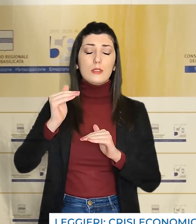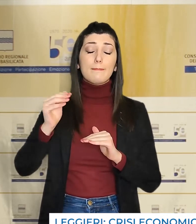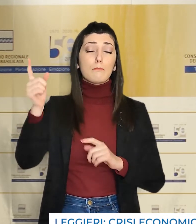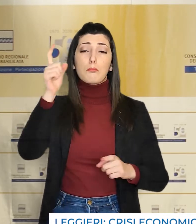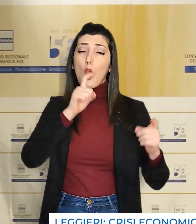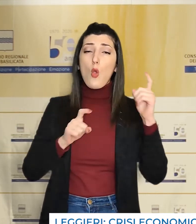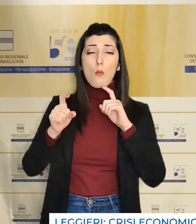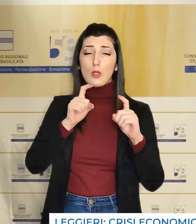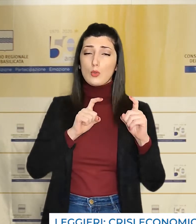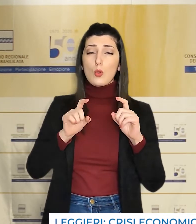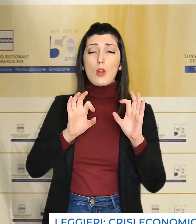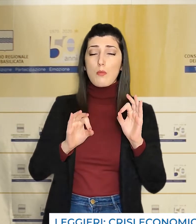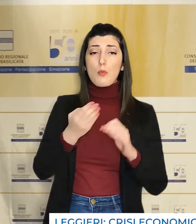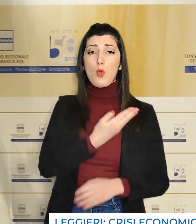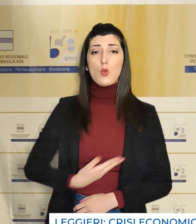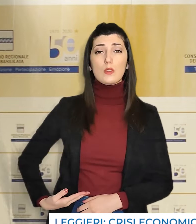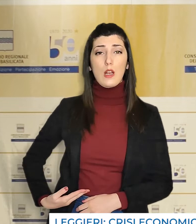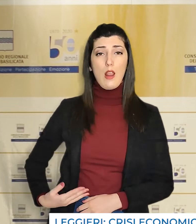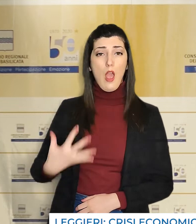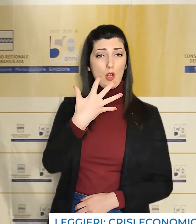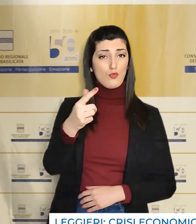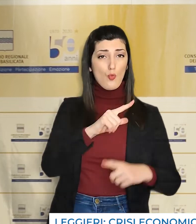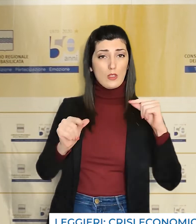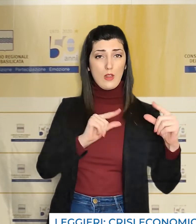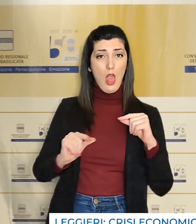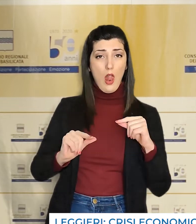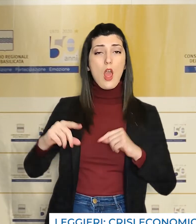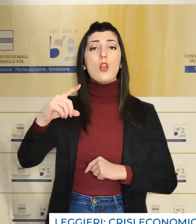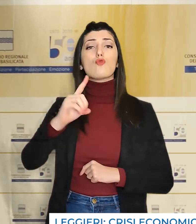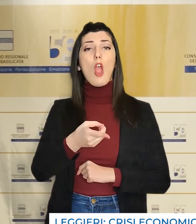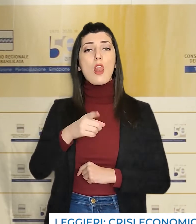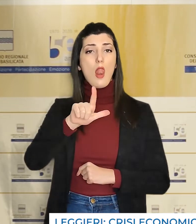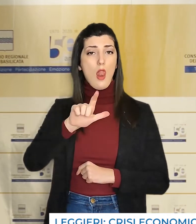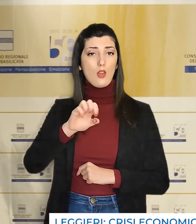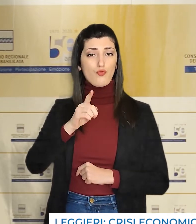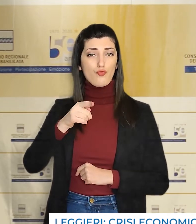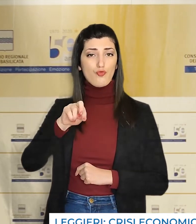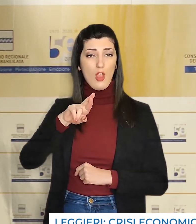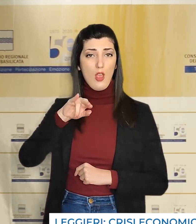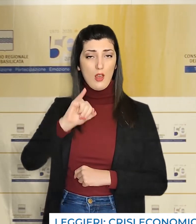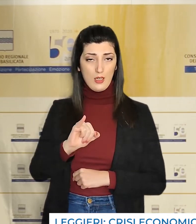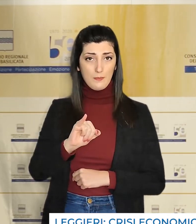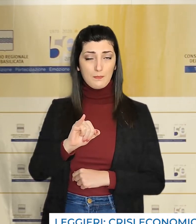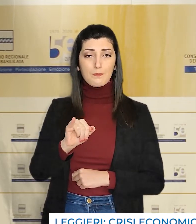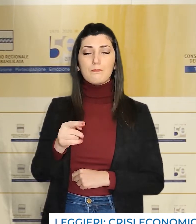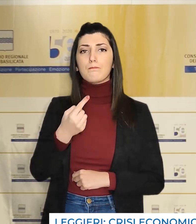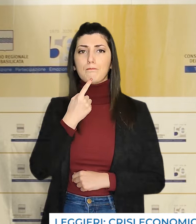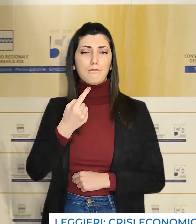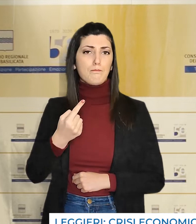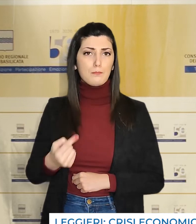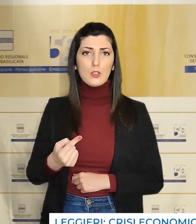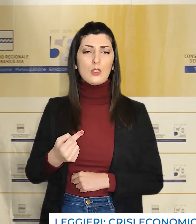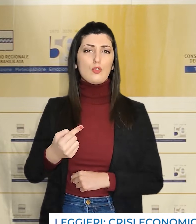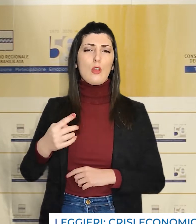stato accolto con preoccupazione dal consigliere regionale del Movimento 5 Stelle, Gianni Leggeri, che